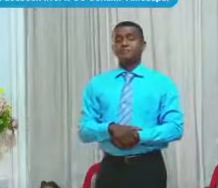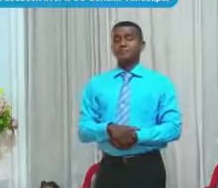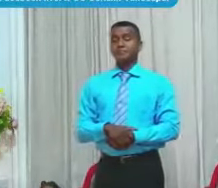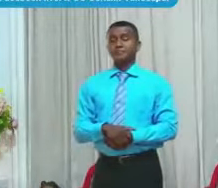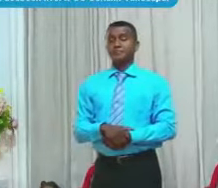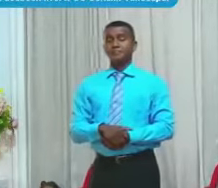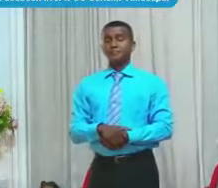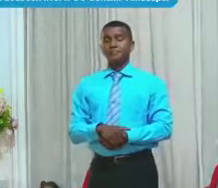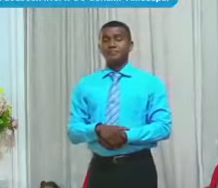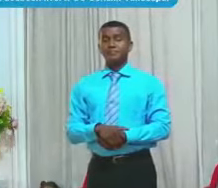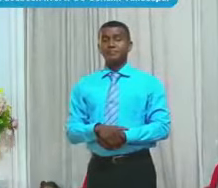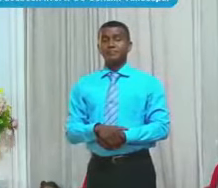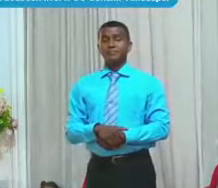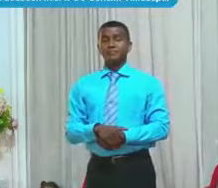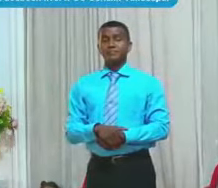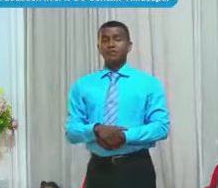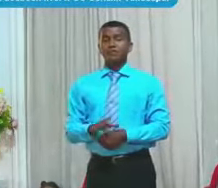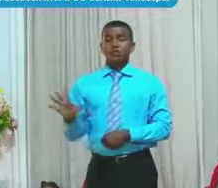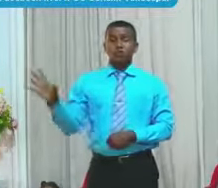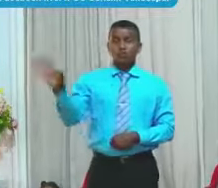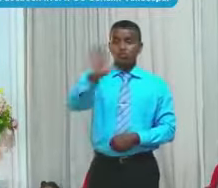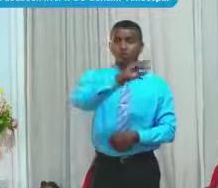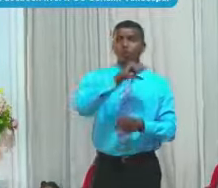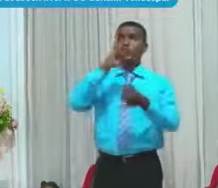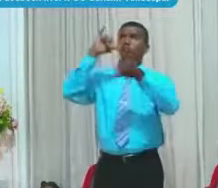Todos dependemos De Él